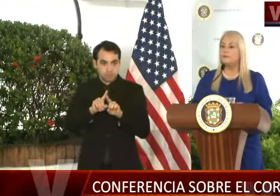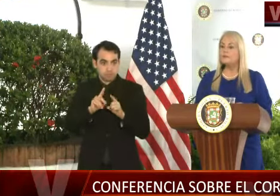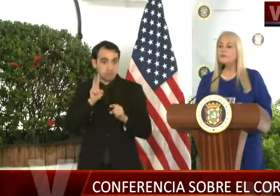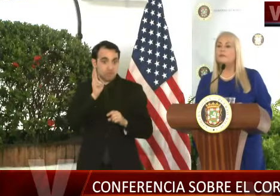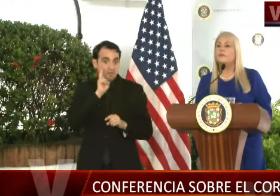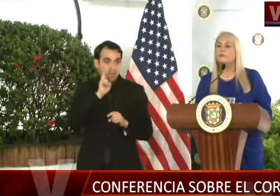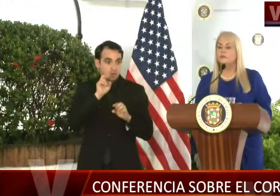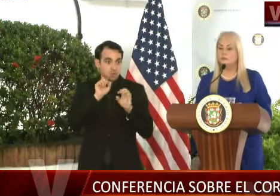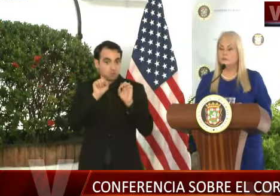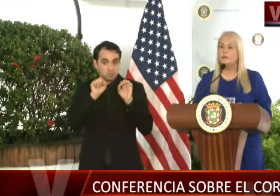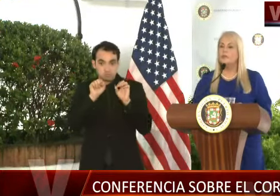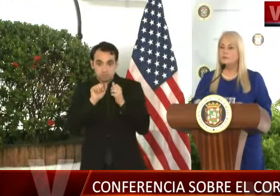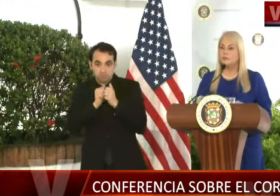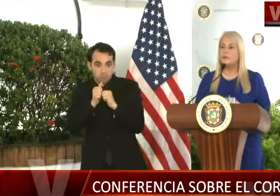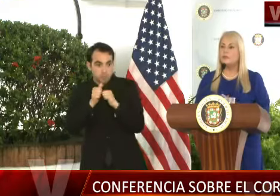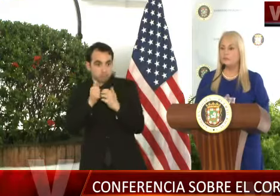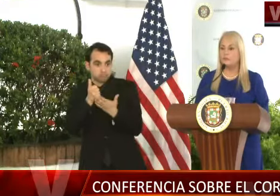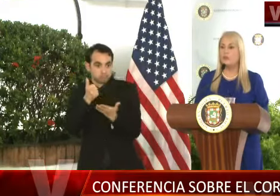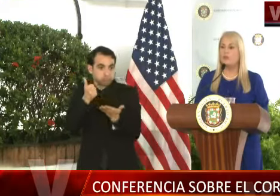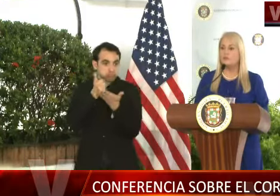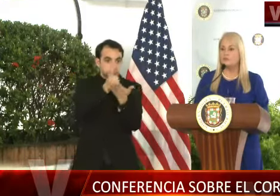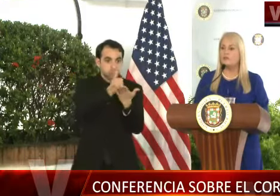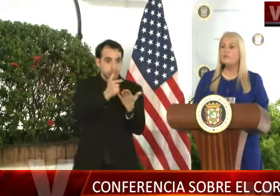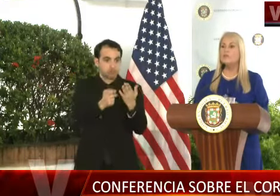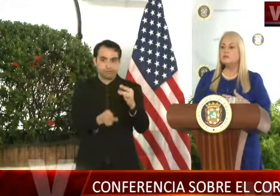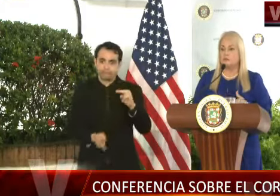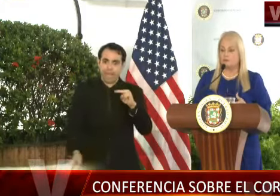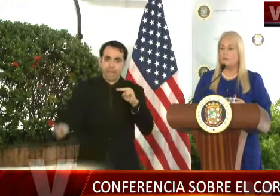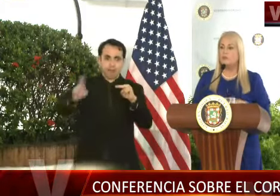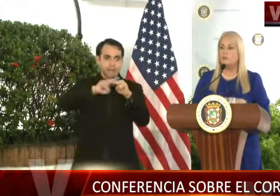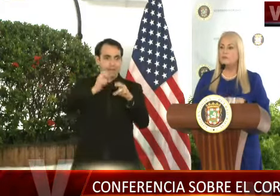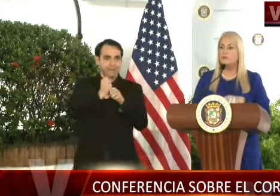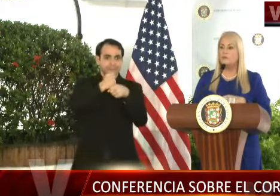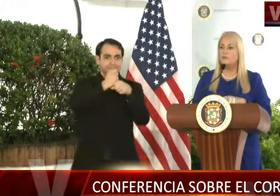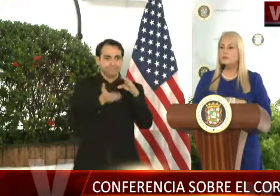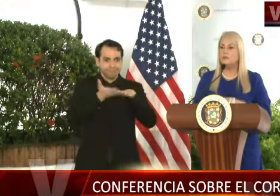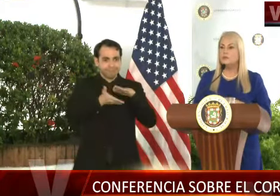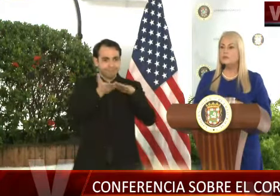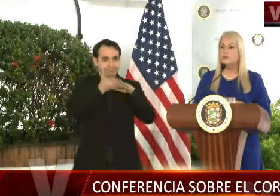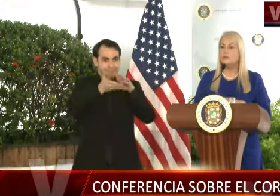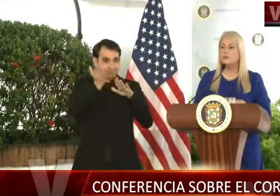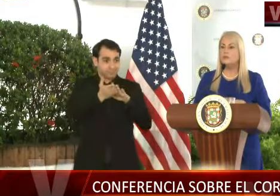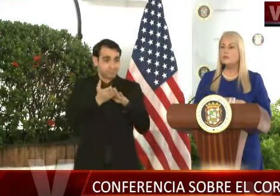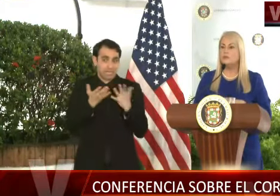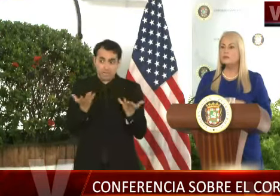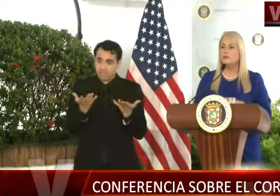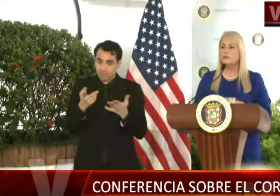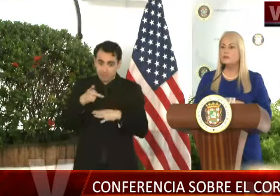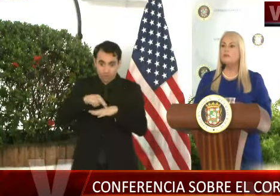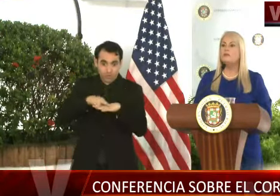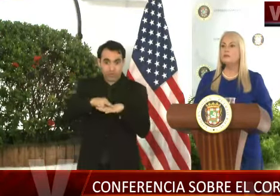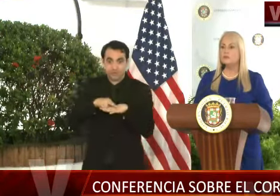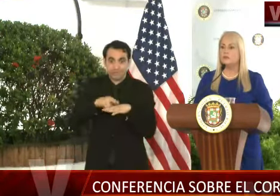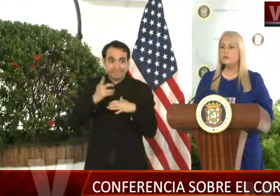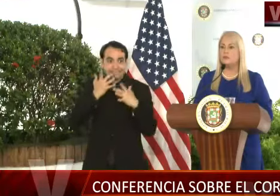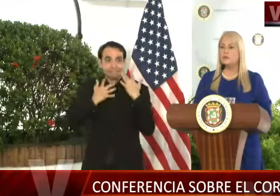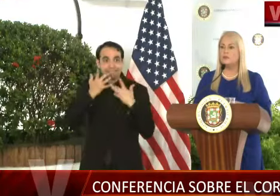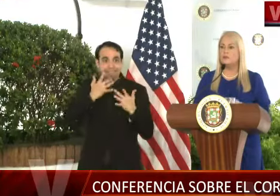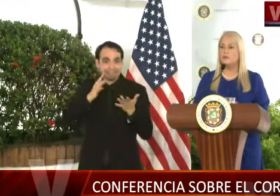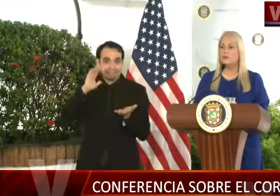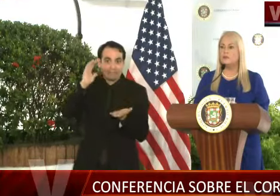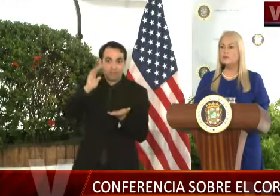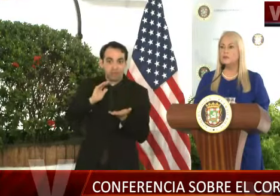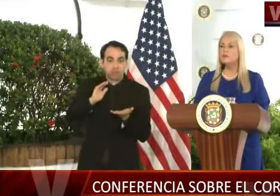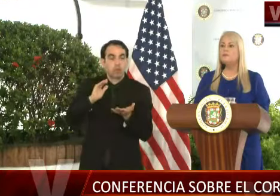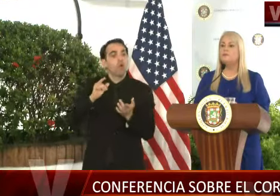aumentar la producción, dado que hace falta en Puerto Rico y que también está escaseando. Y se está dando ese fenómeno de que están